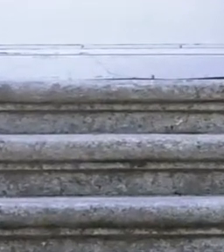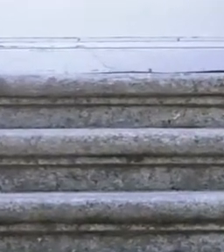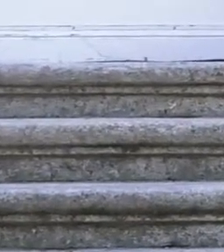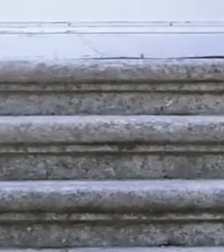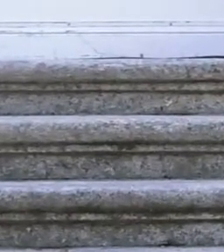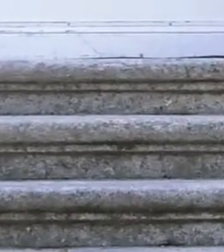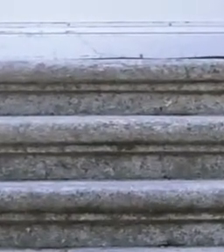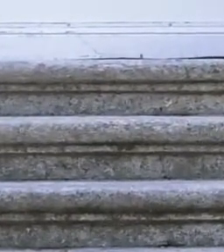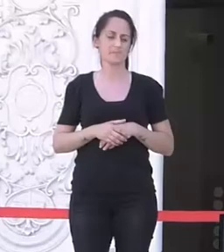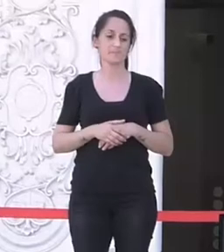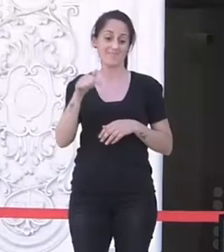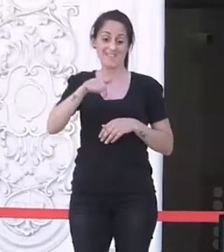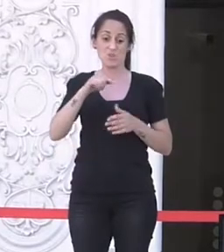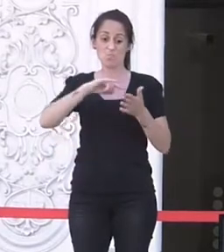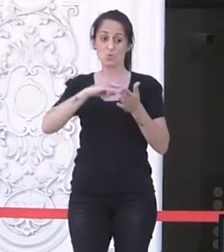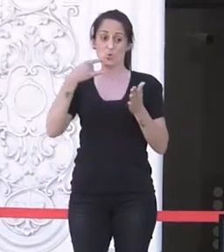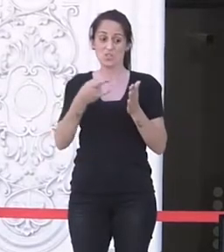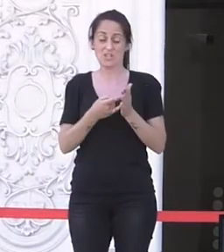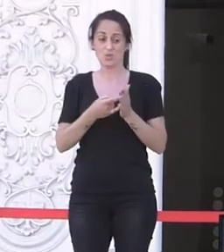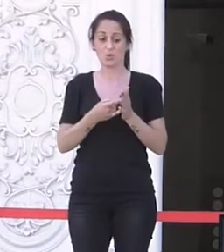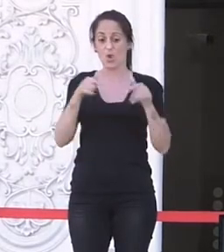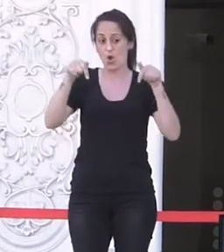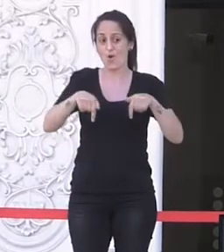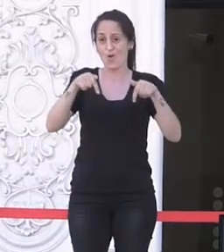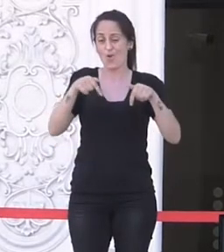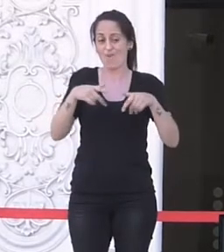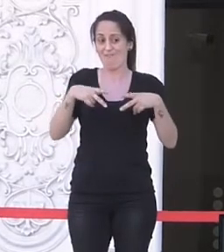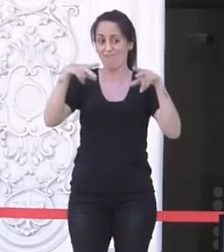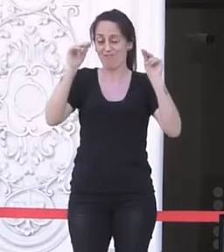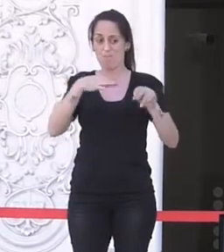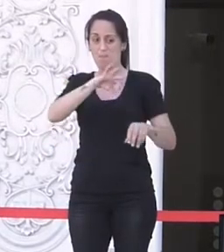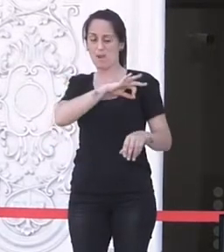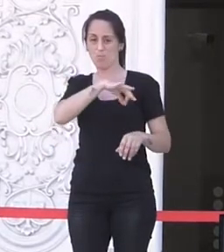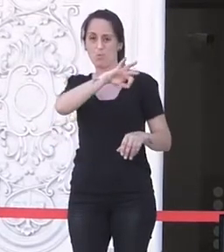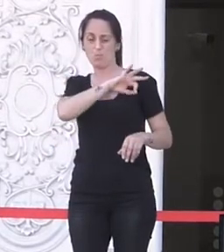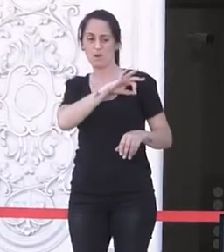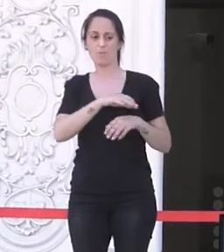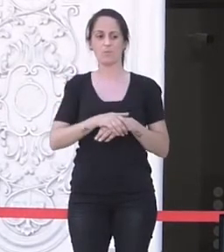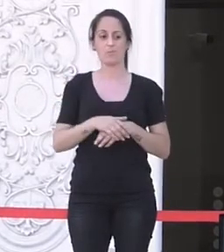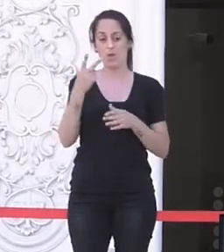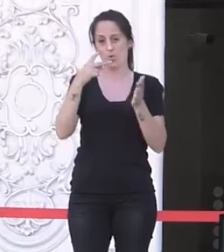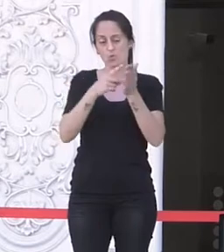Este proxecto que hoxe remata coa entrega de premios a do 20 e ao de